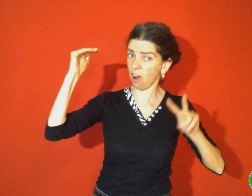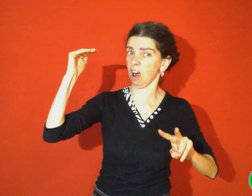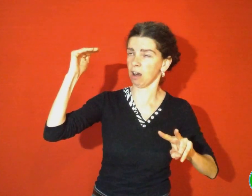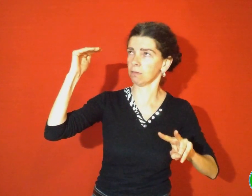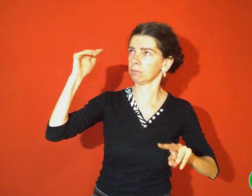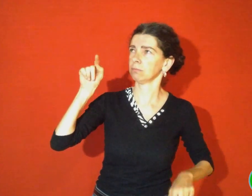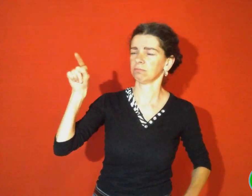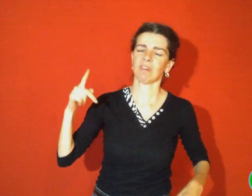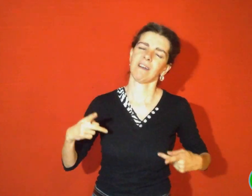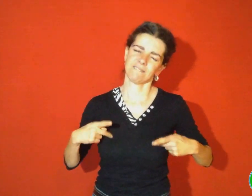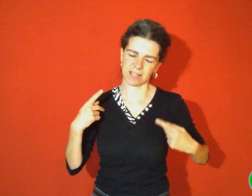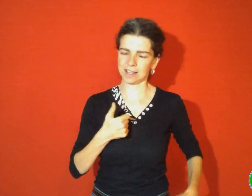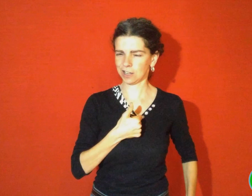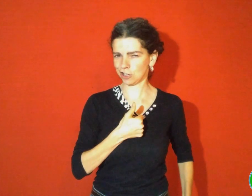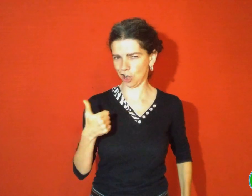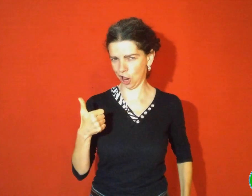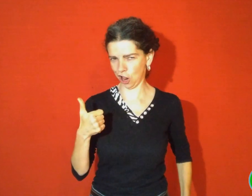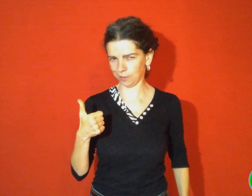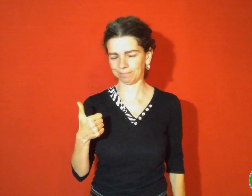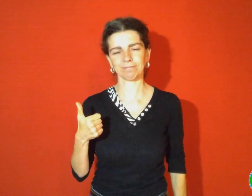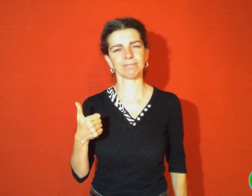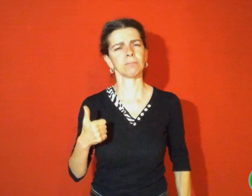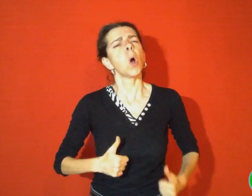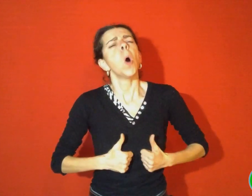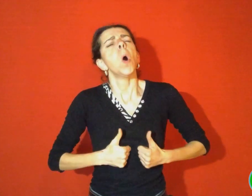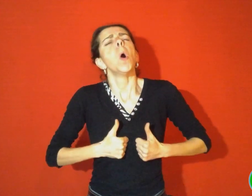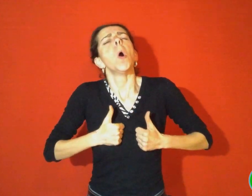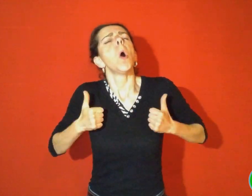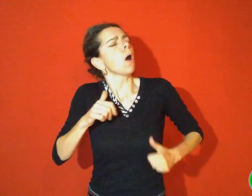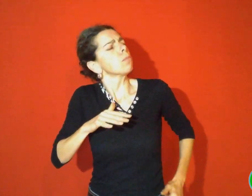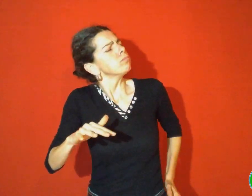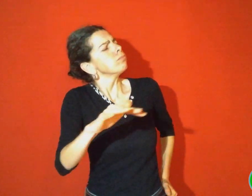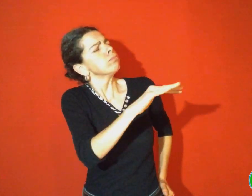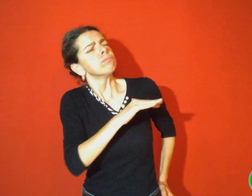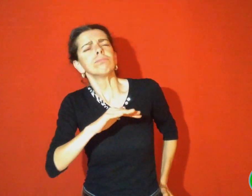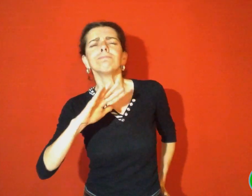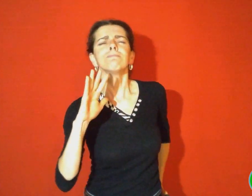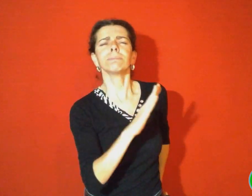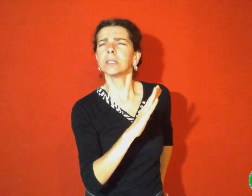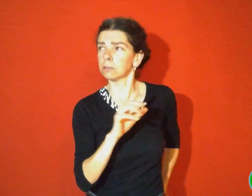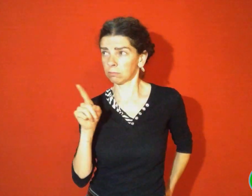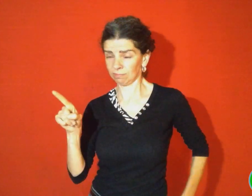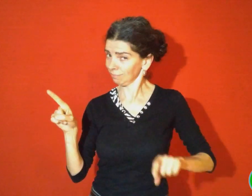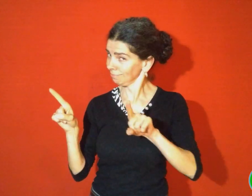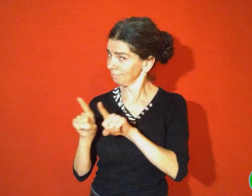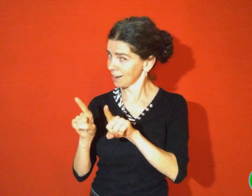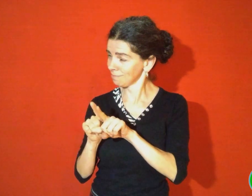qui vivait tout seul. Comme la plupart des ogres, il avait